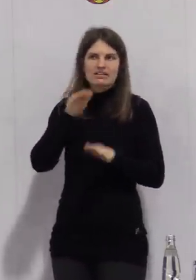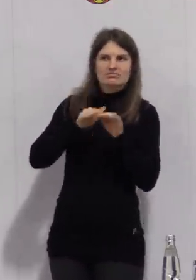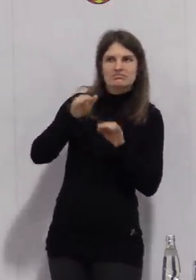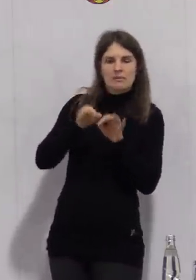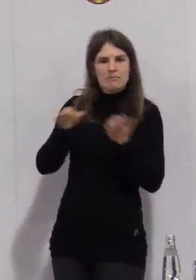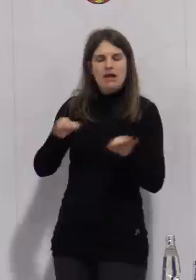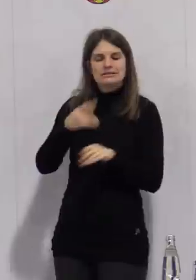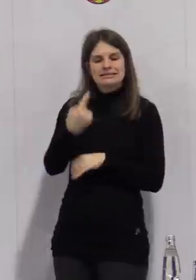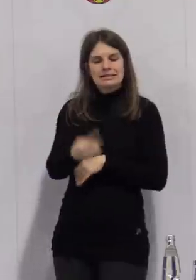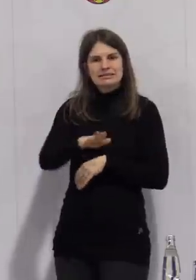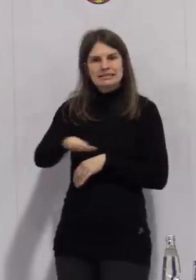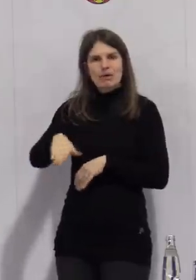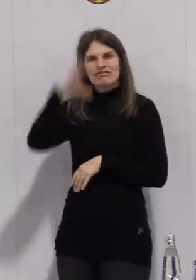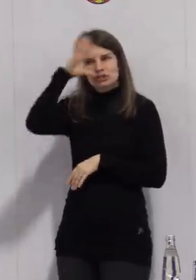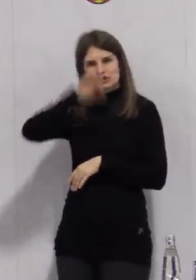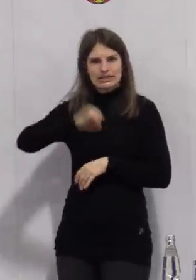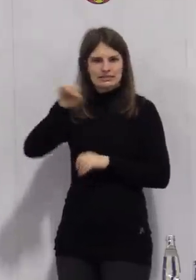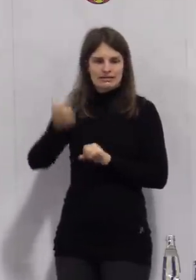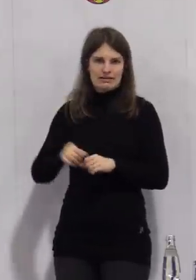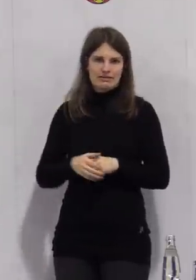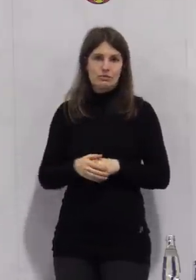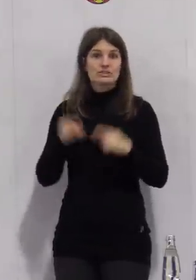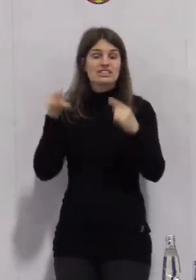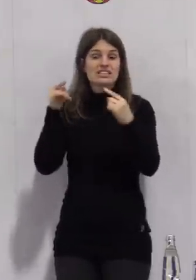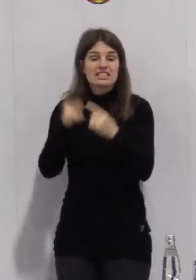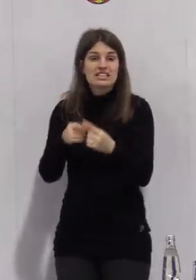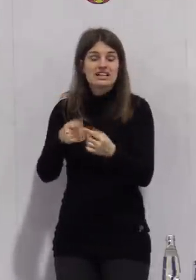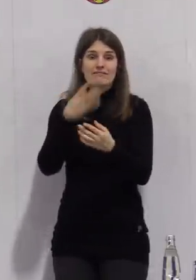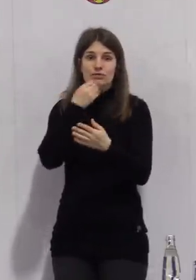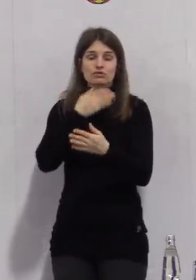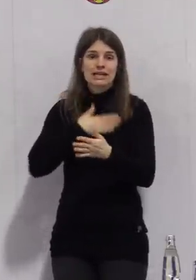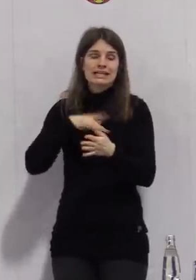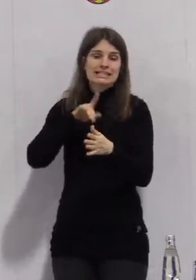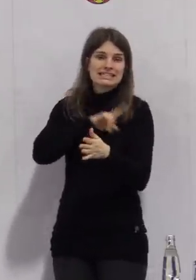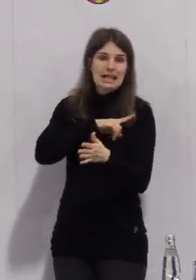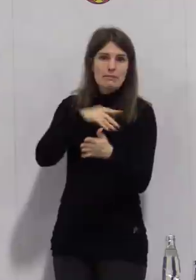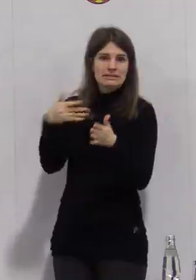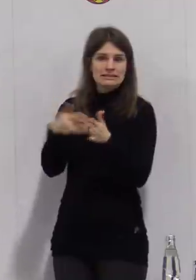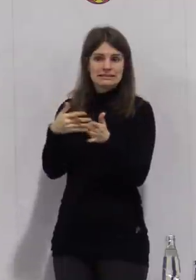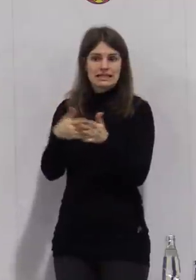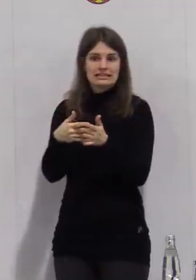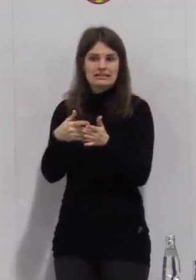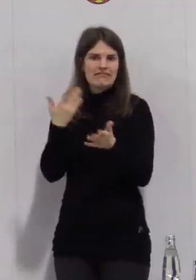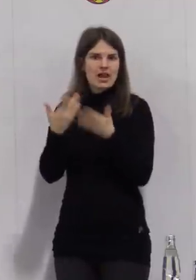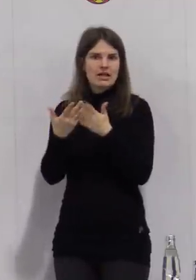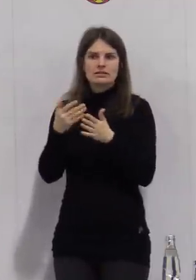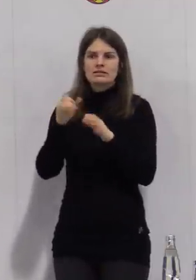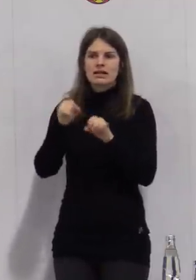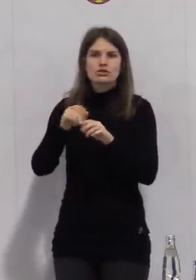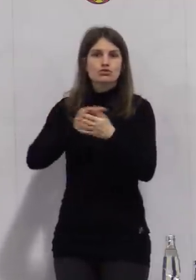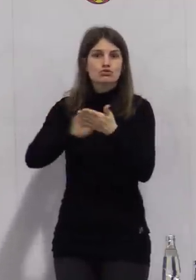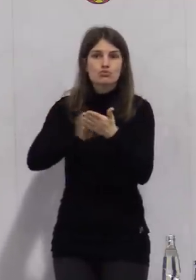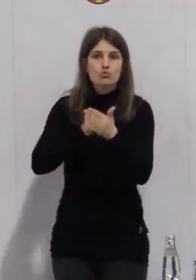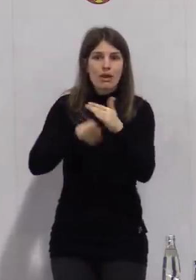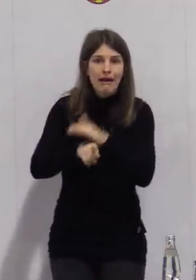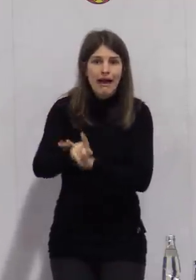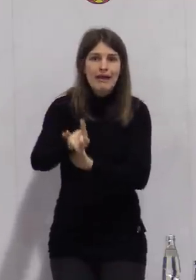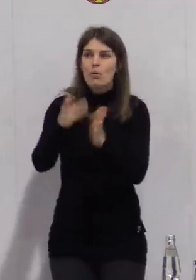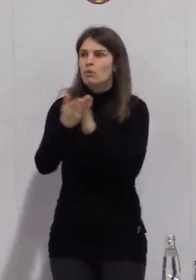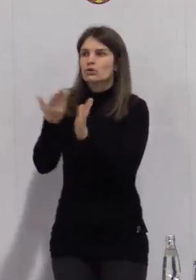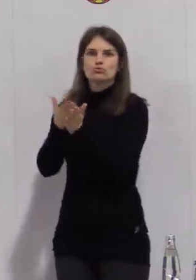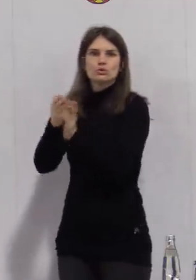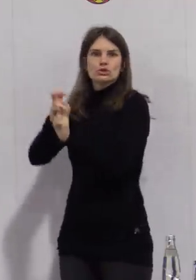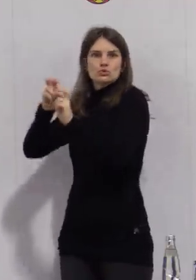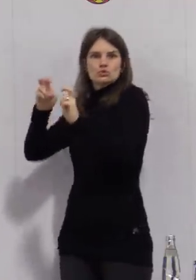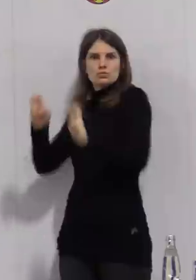etablieren, den jeder in der Schule oder vielleicht sogar schon dann zu Hause, bevor er in die Schule geht, machen kann und